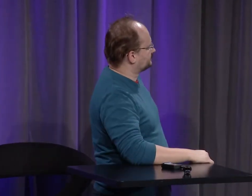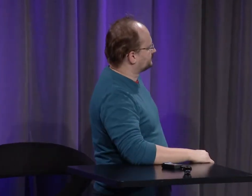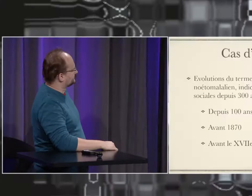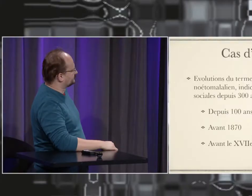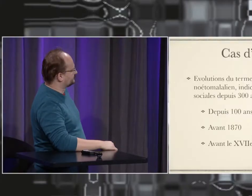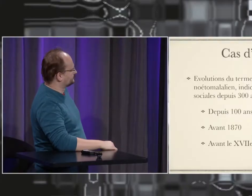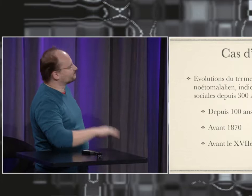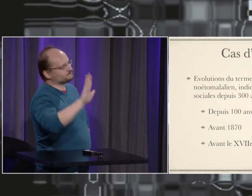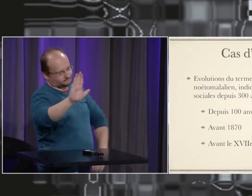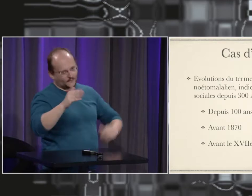'hypothèses